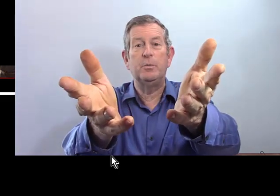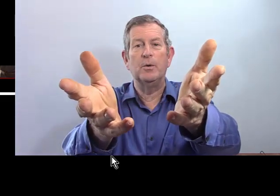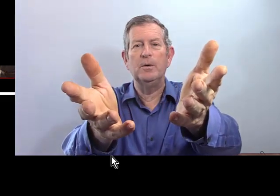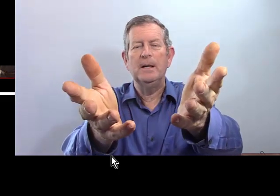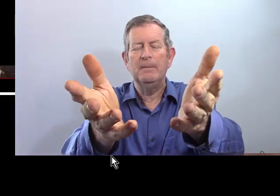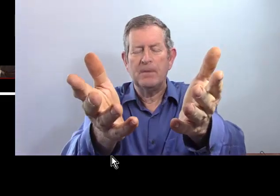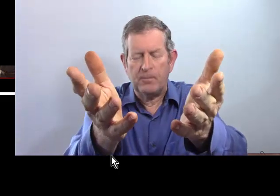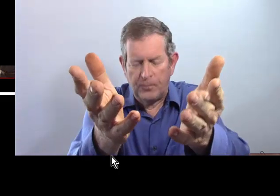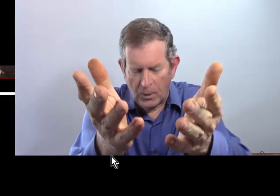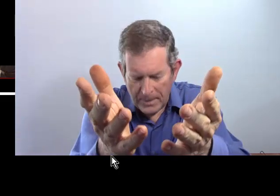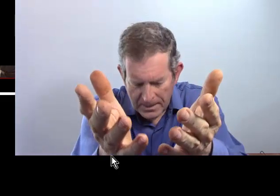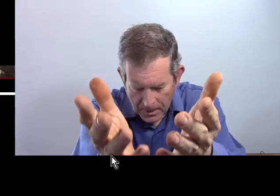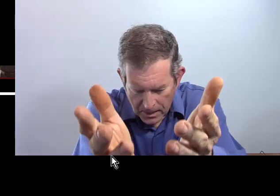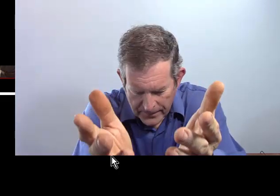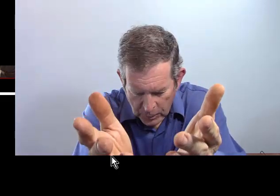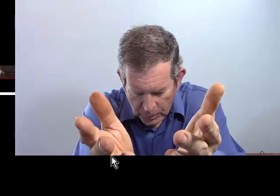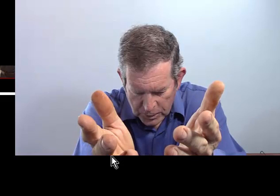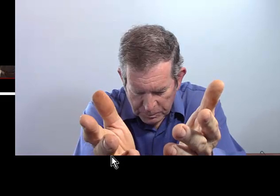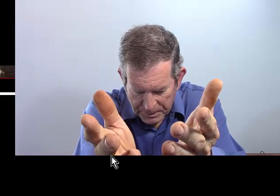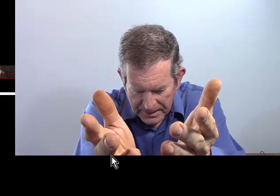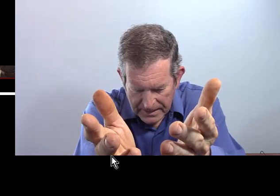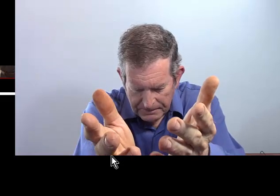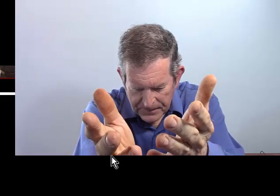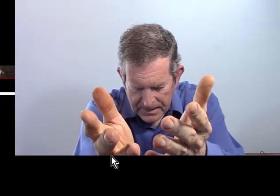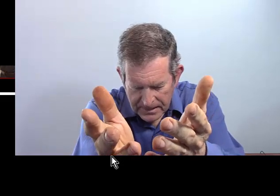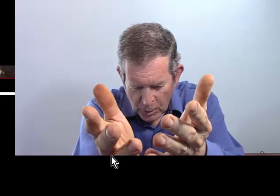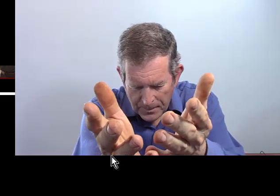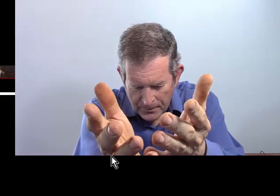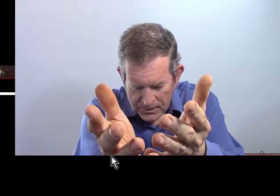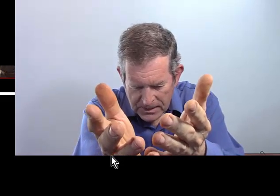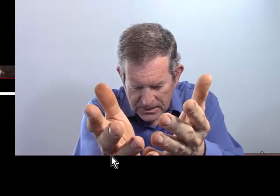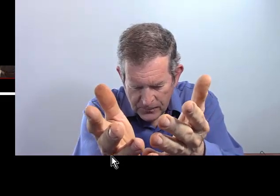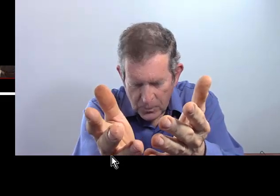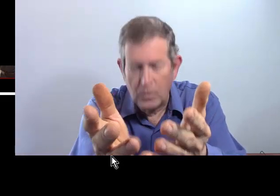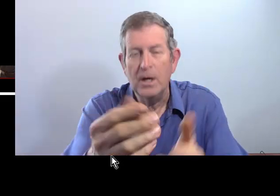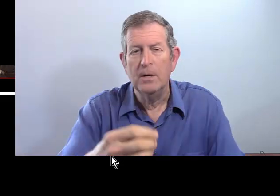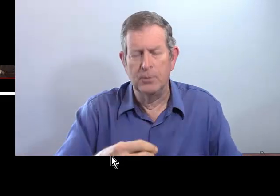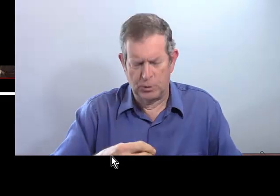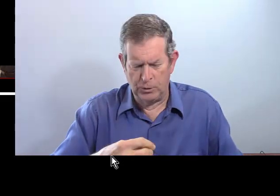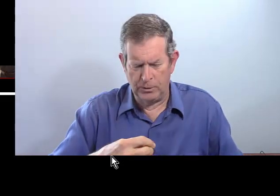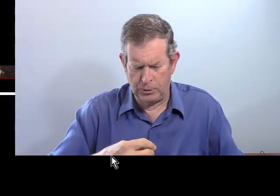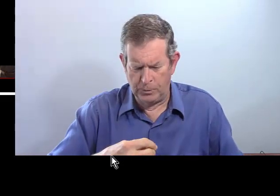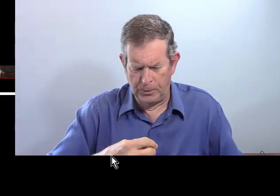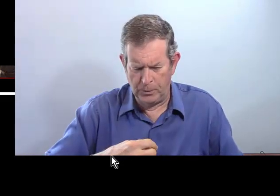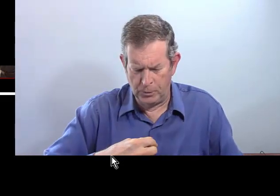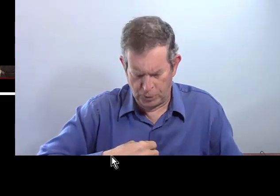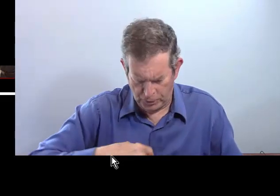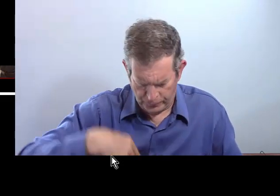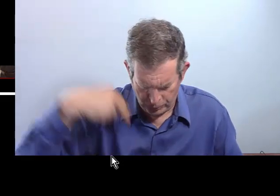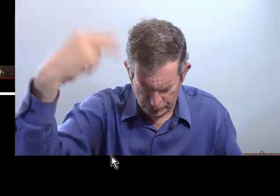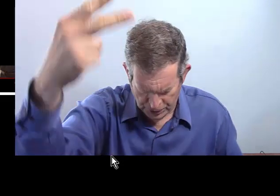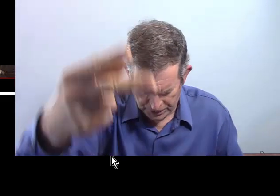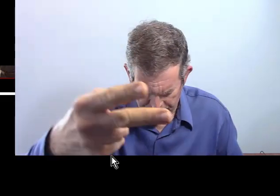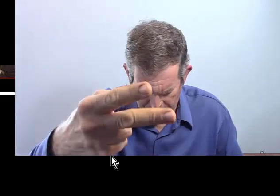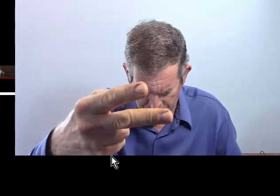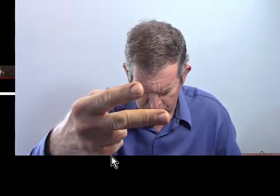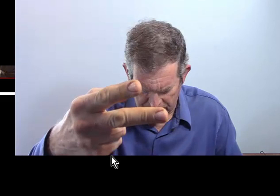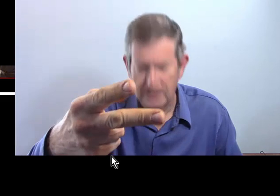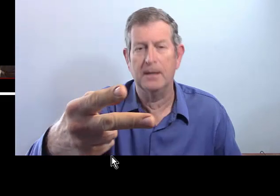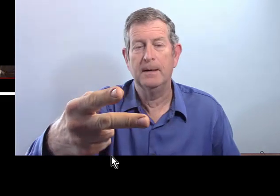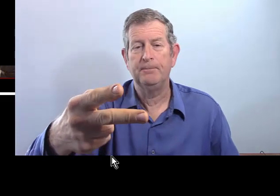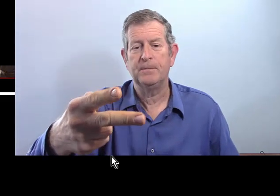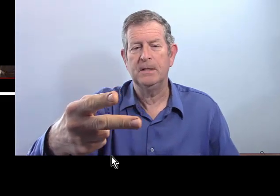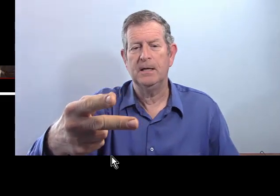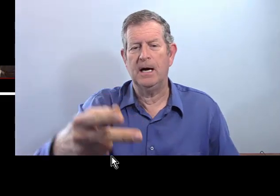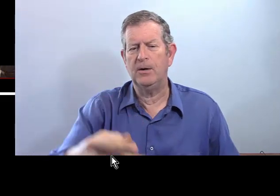Dupont. Formellement, avec respect. Normalement, ça, c'est vous. Monsieur Dupont, je vous donne un